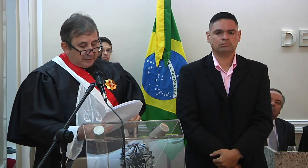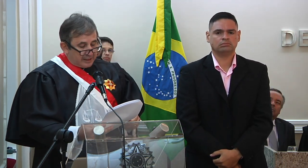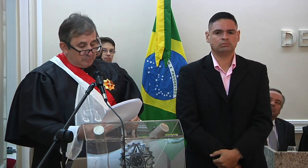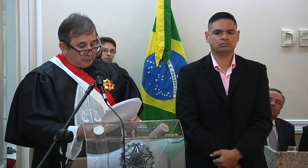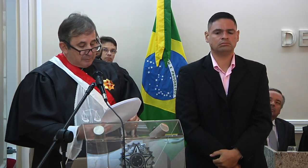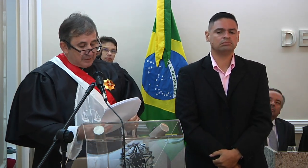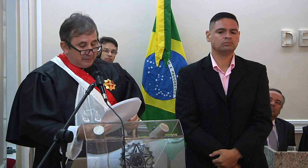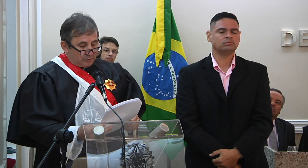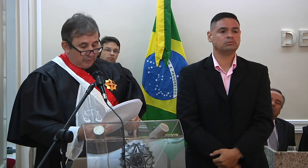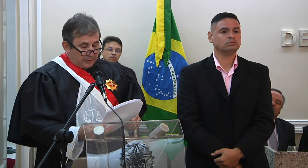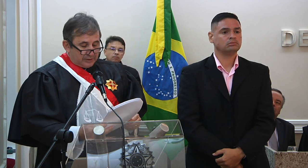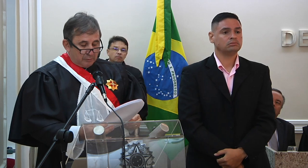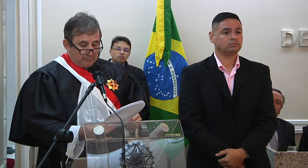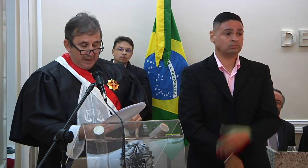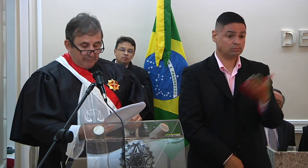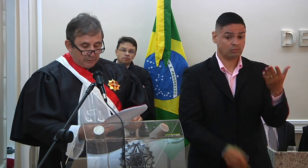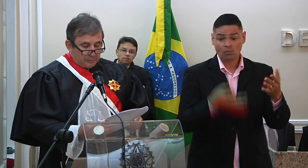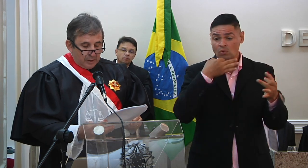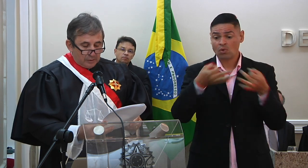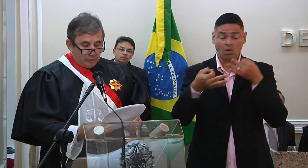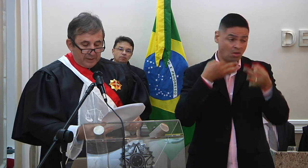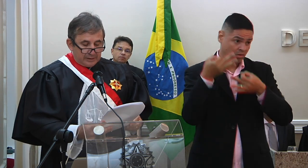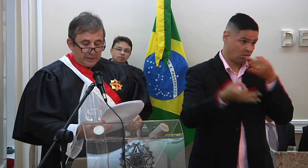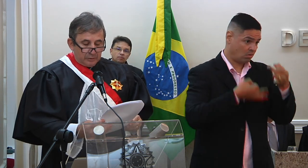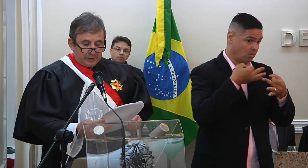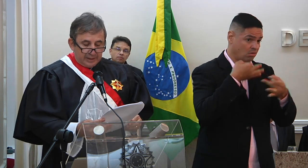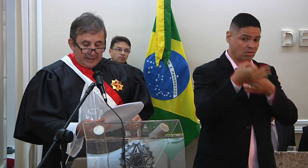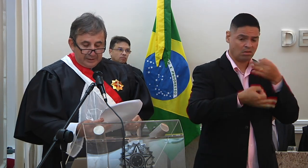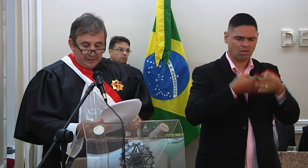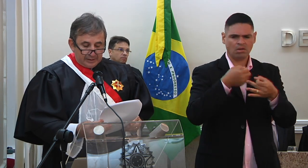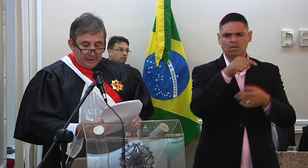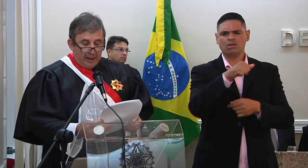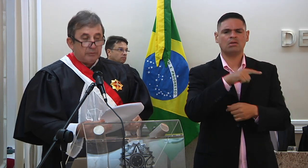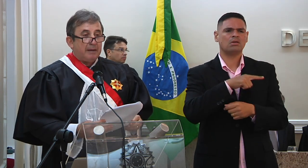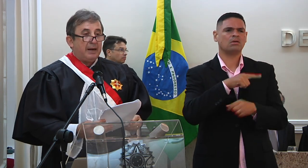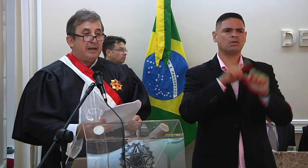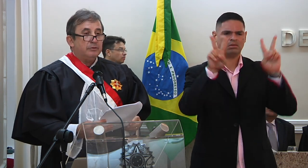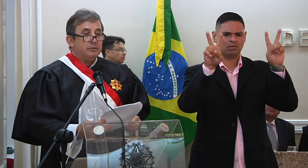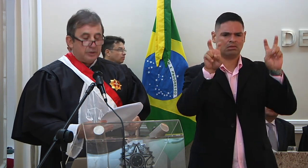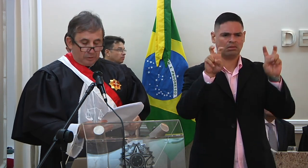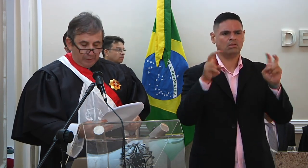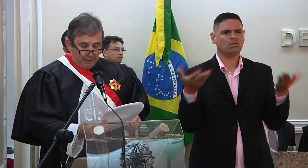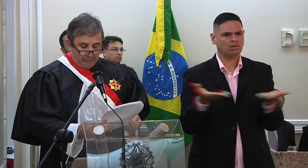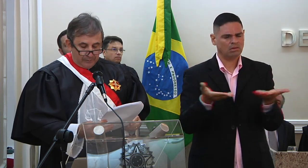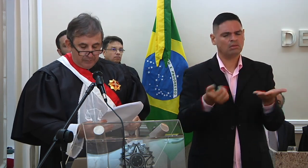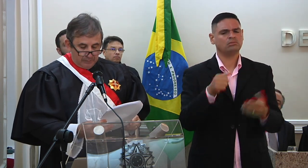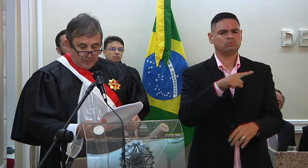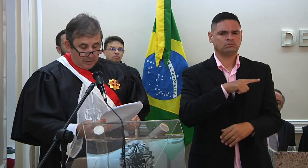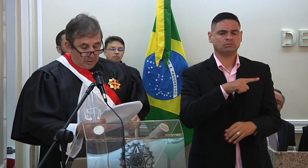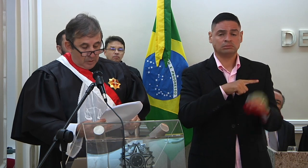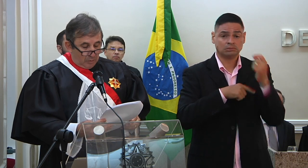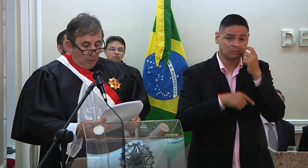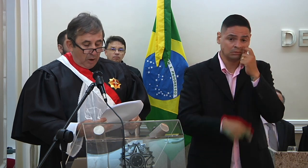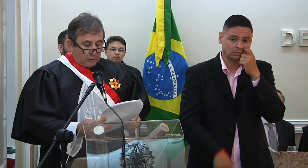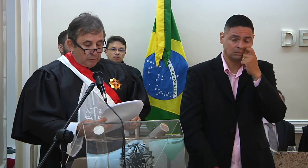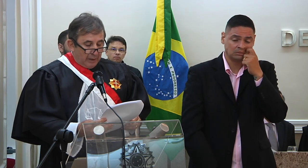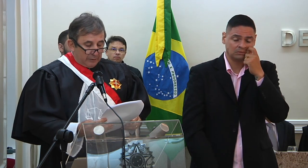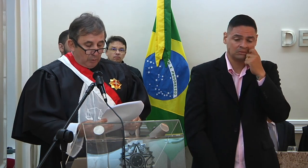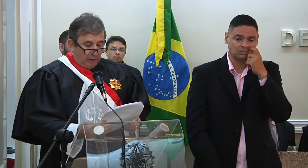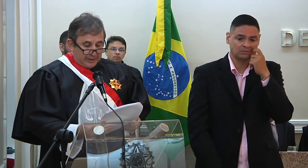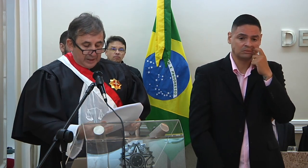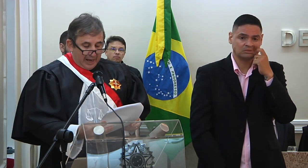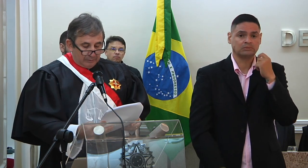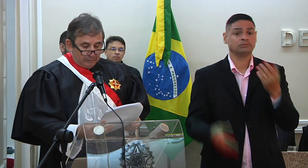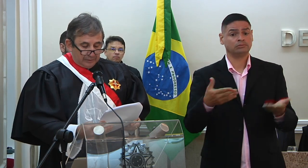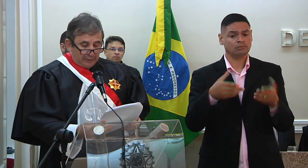resultante das múltiplas visões de seus membros sobre as questões trazidas ao tablado juridicional. Um órgão